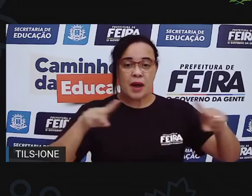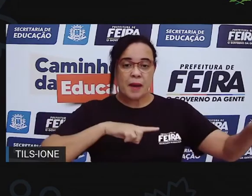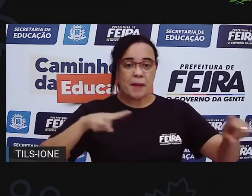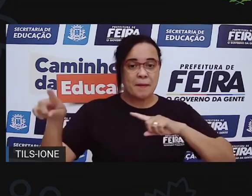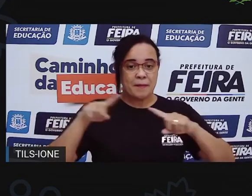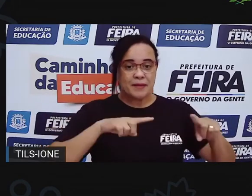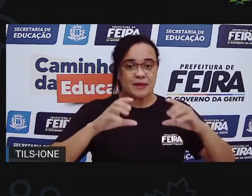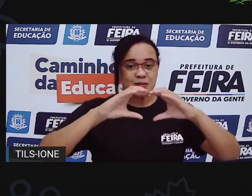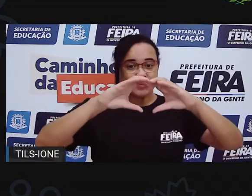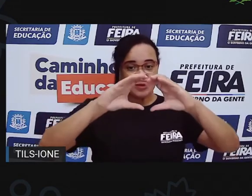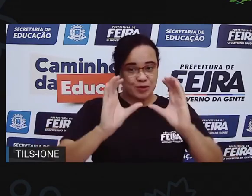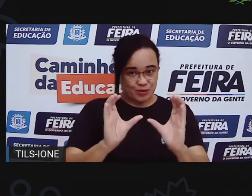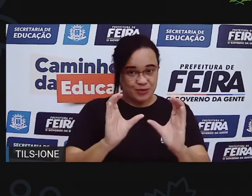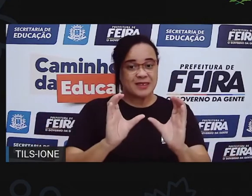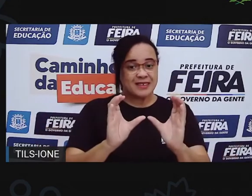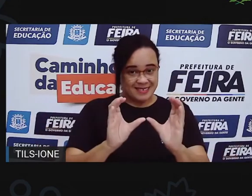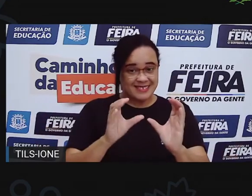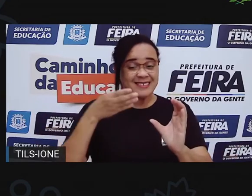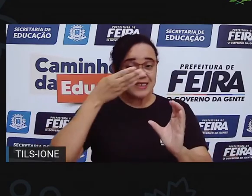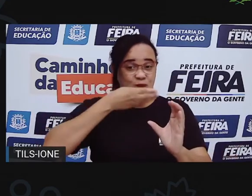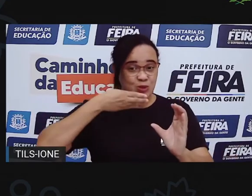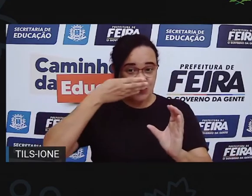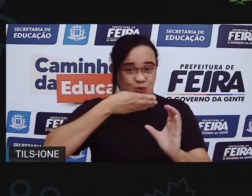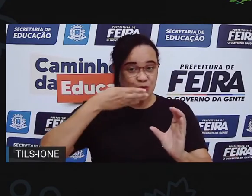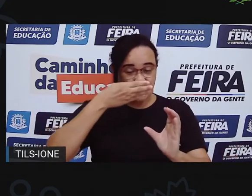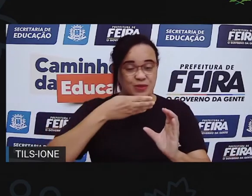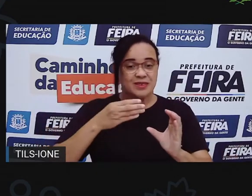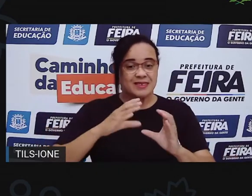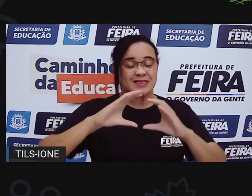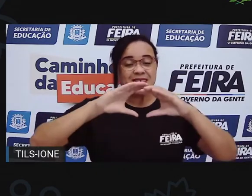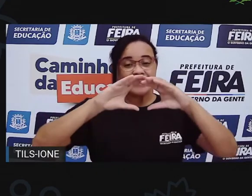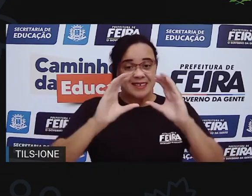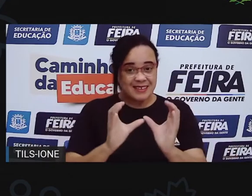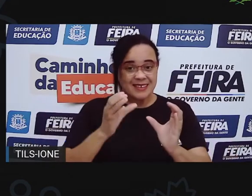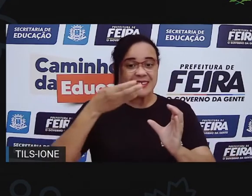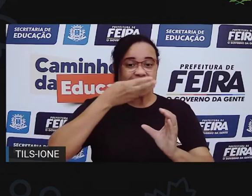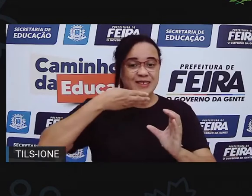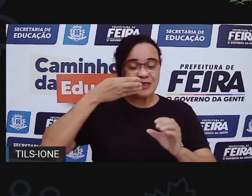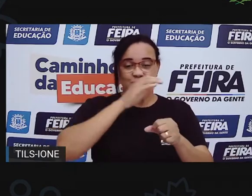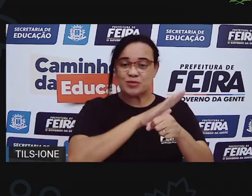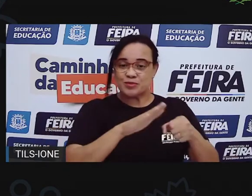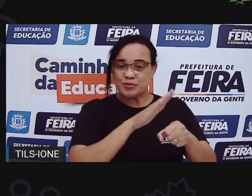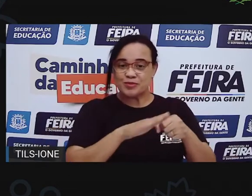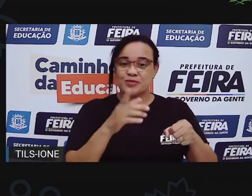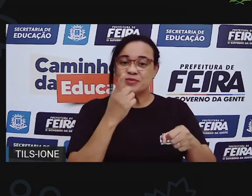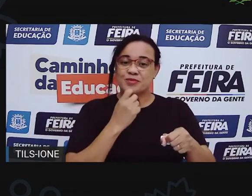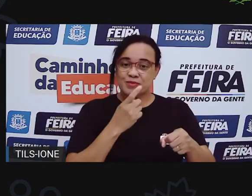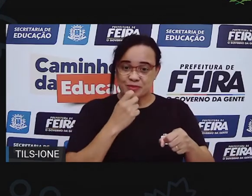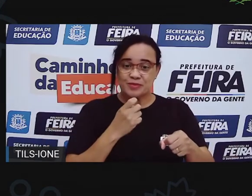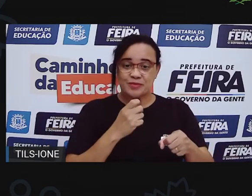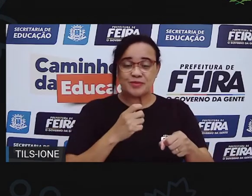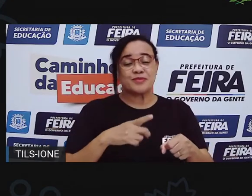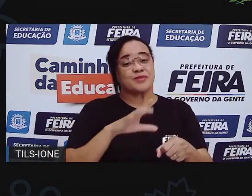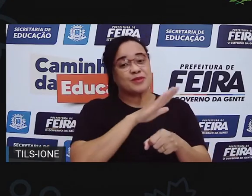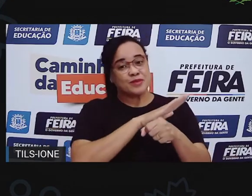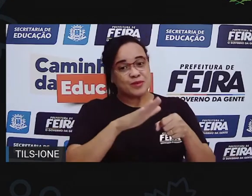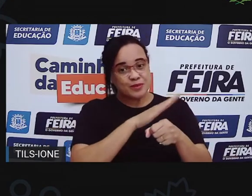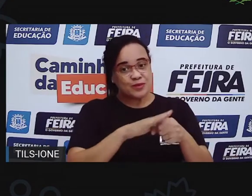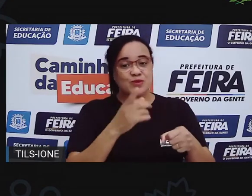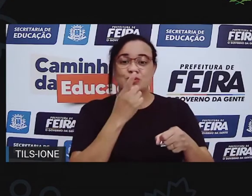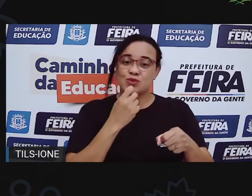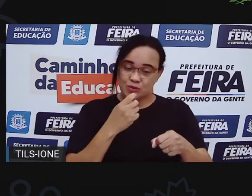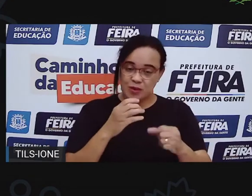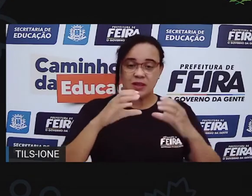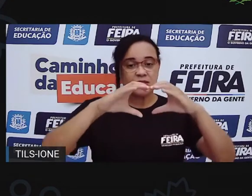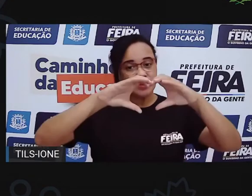caqui. É primo do caqui. Caqui e tomate. Caqui e tomate. O tomate e o caqui.